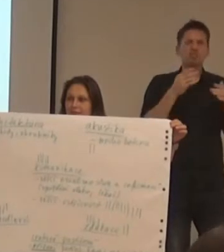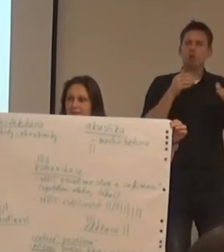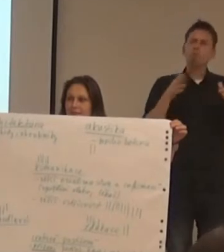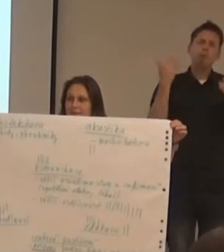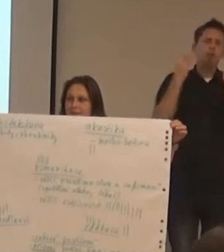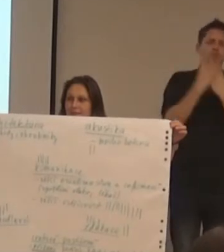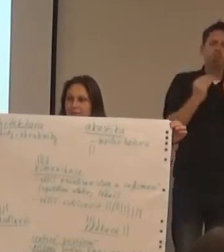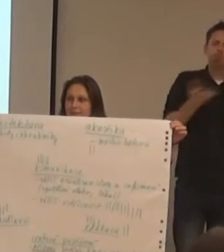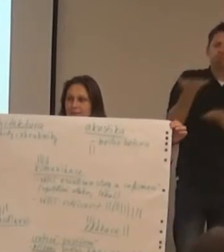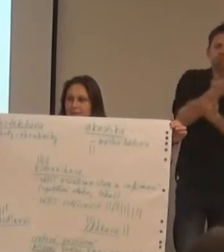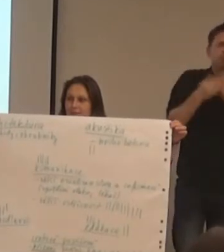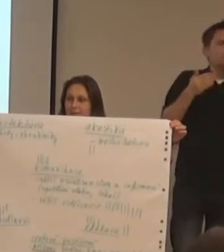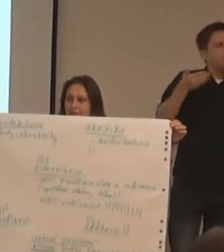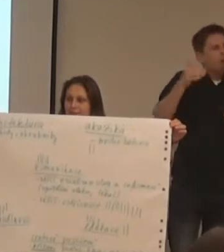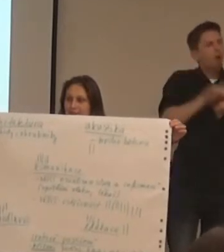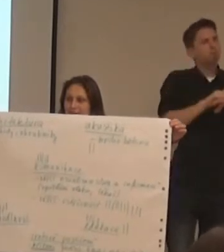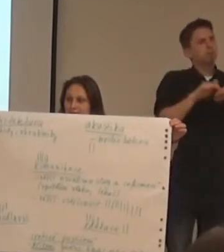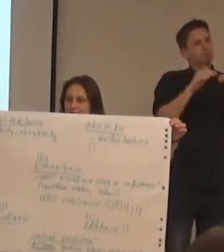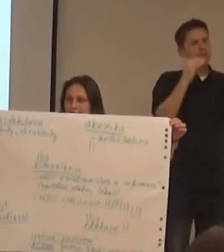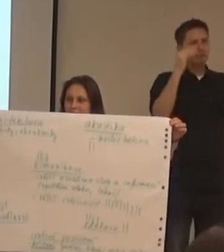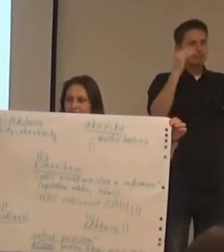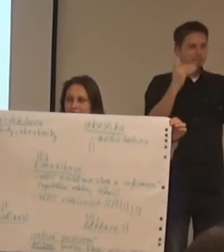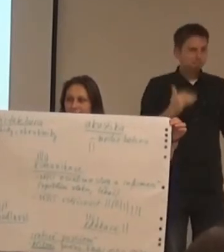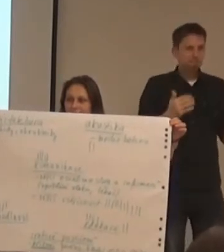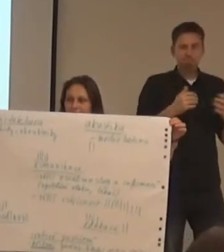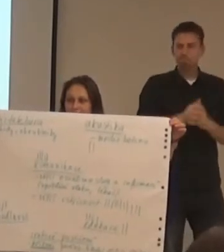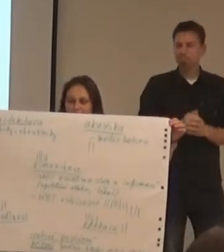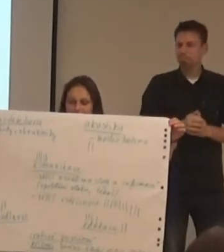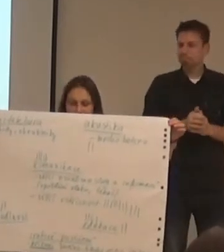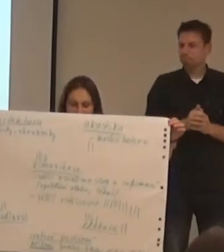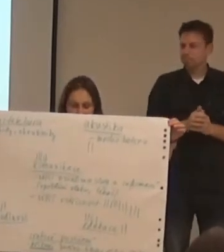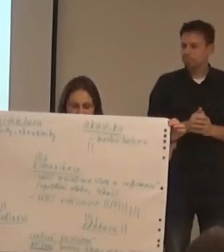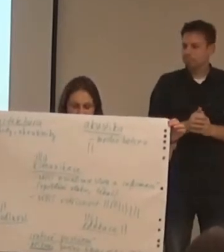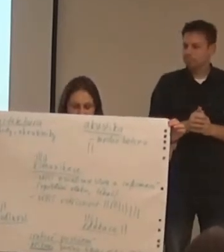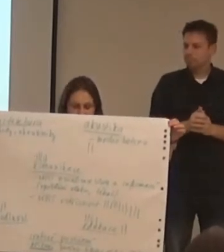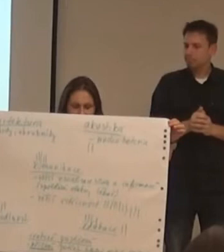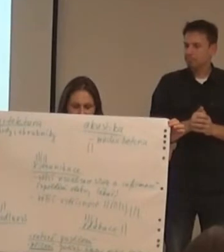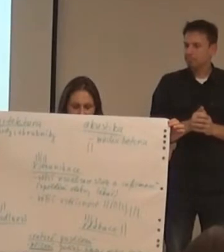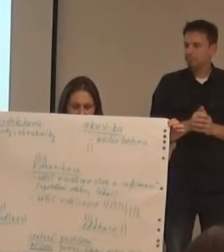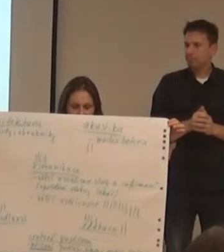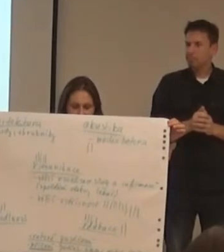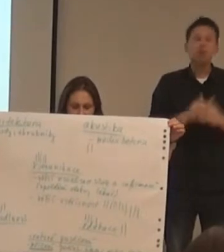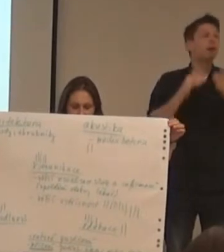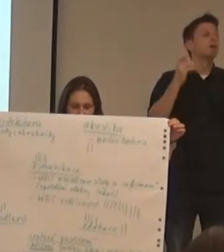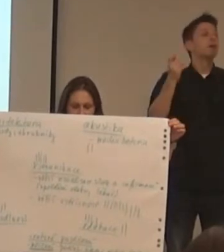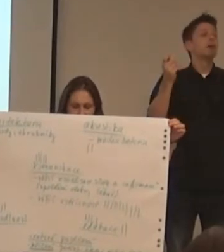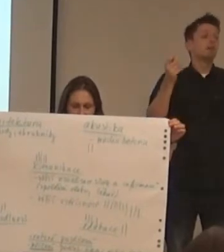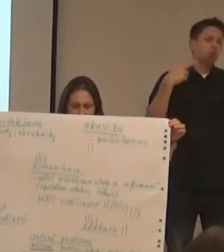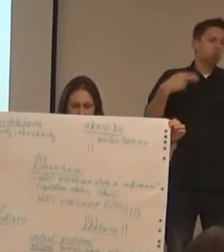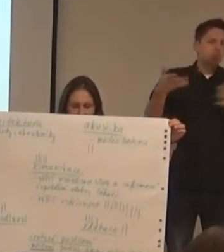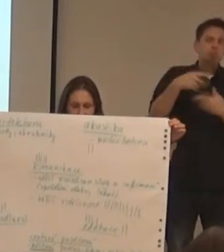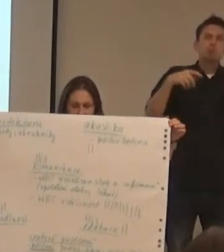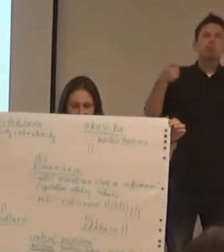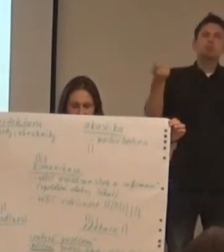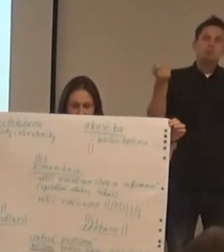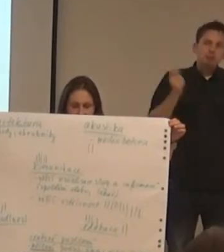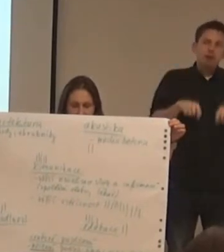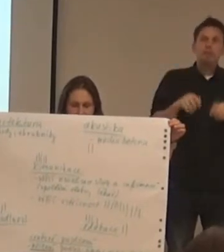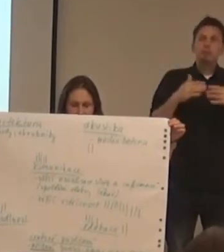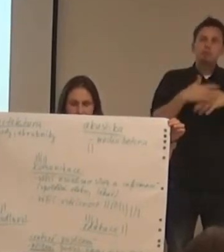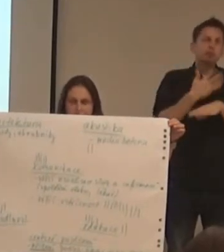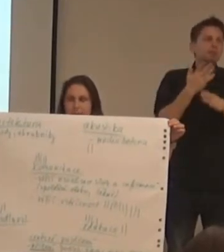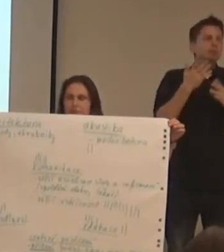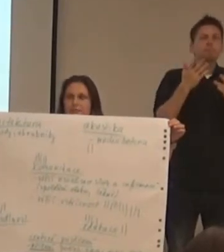u takových obecnějších, a dospěli jsme během diskuze snad k tomu, že